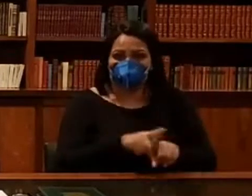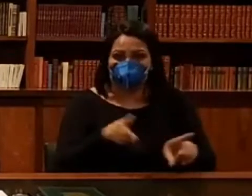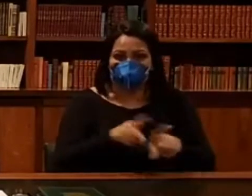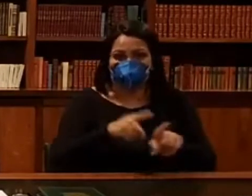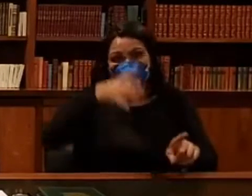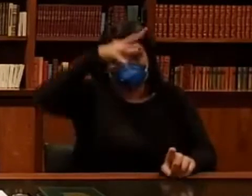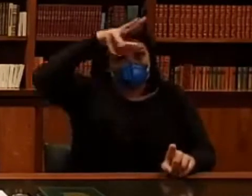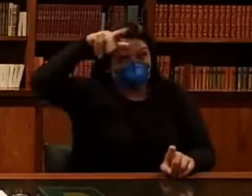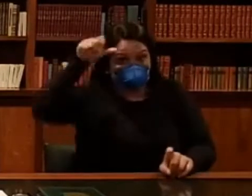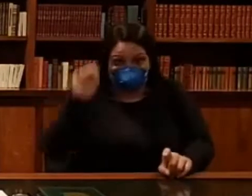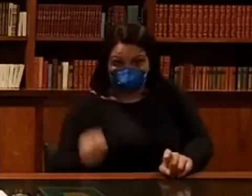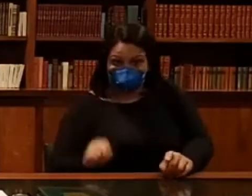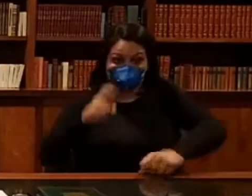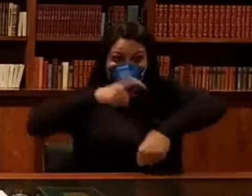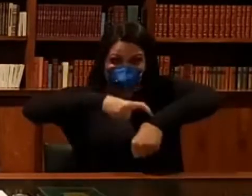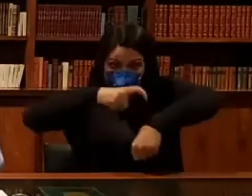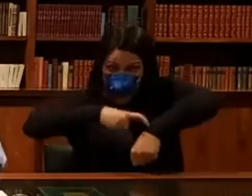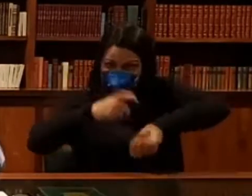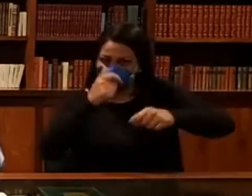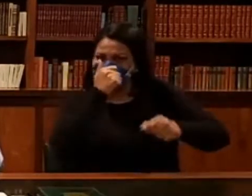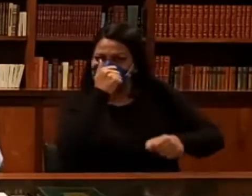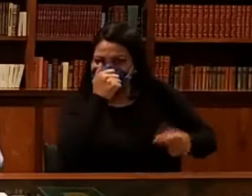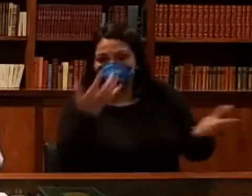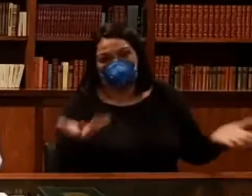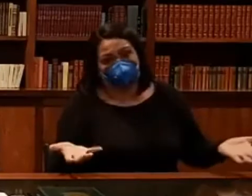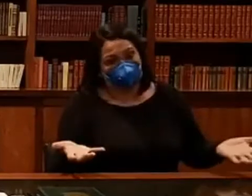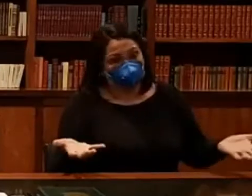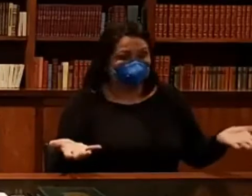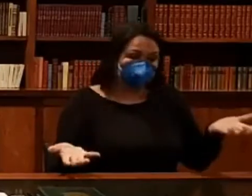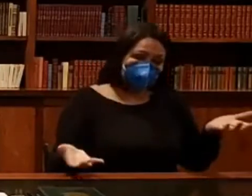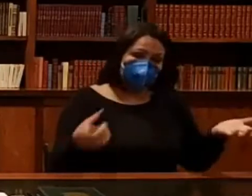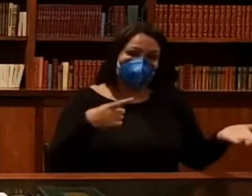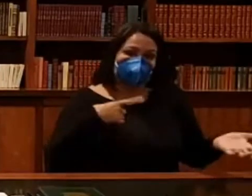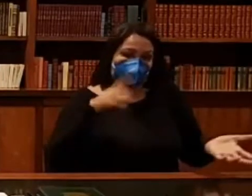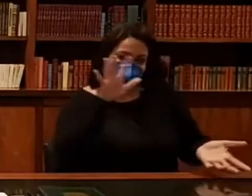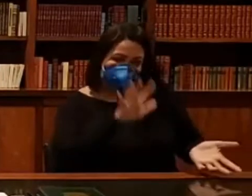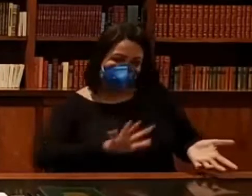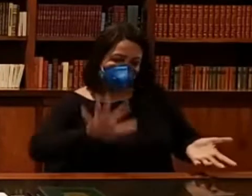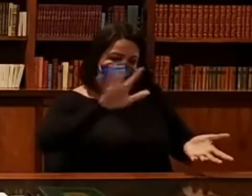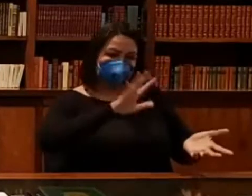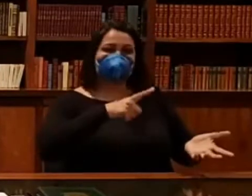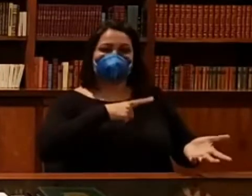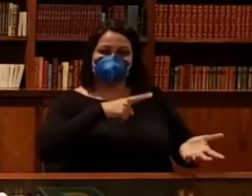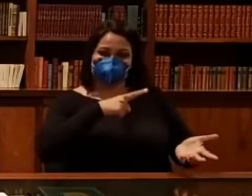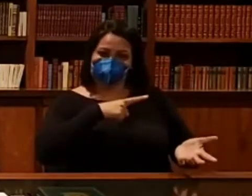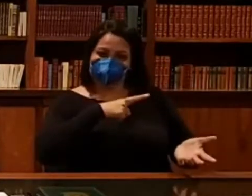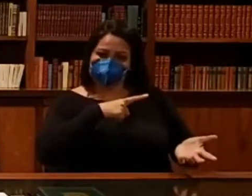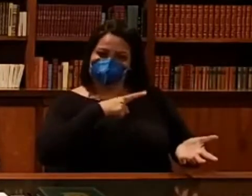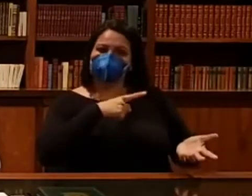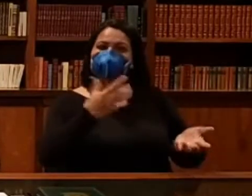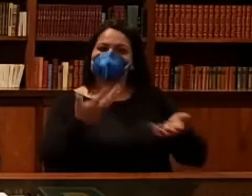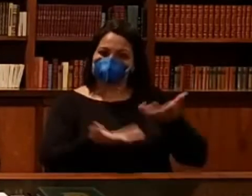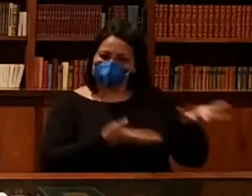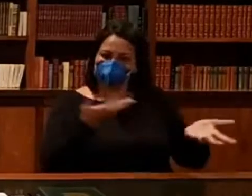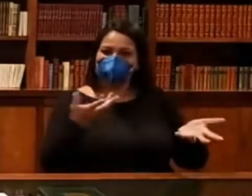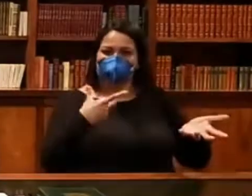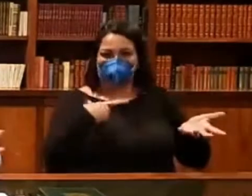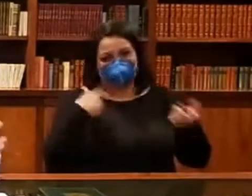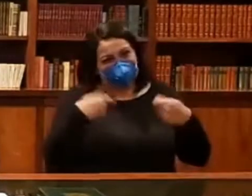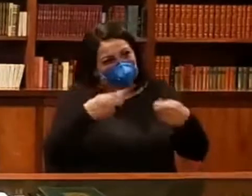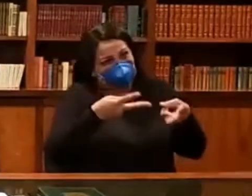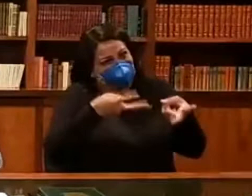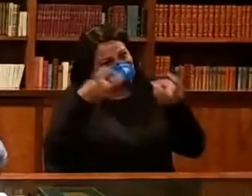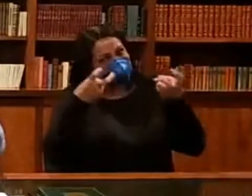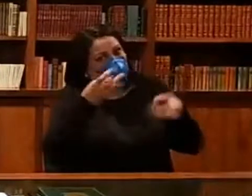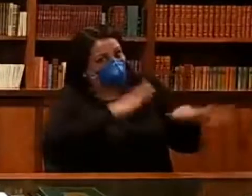estão O ônibus nesse horário de pico. Então, tem um aspecto que levar em conta? Tem,